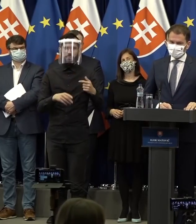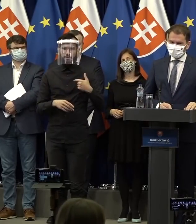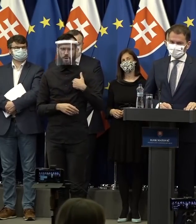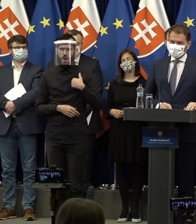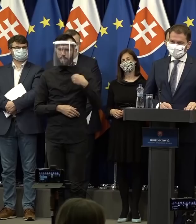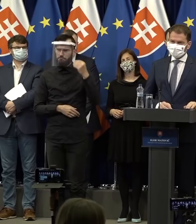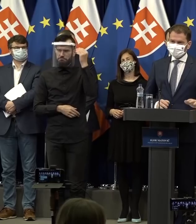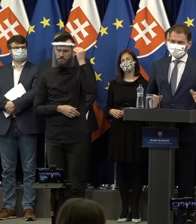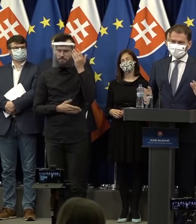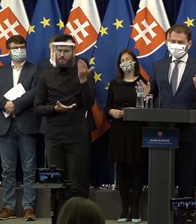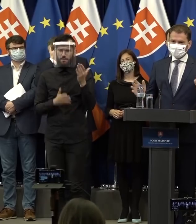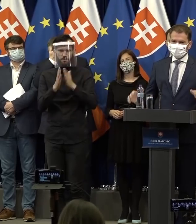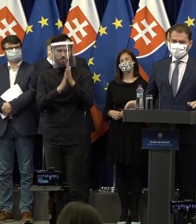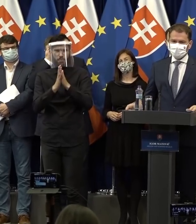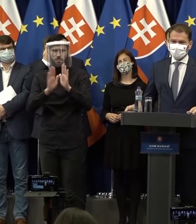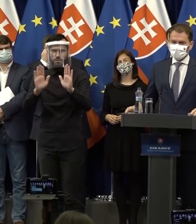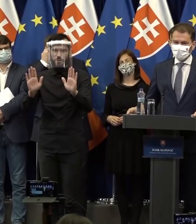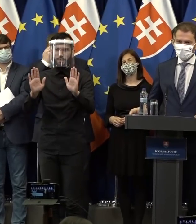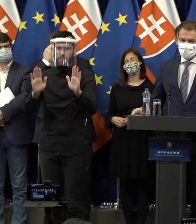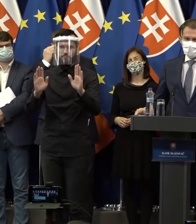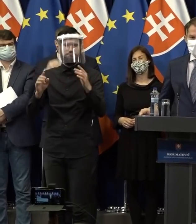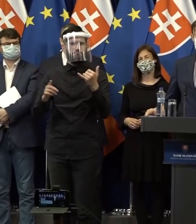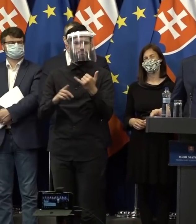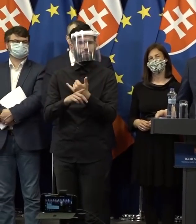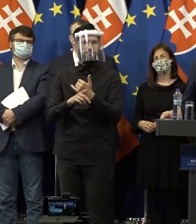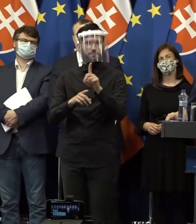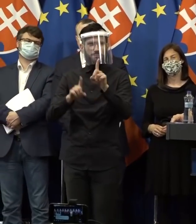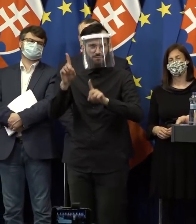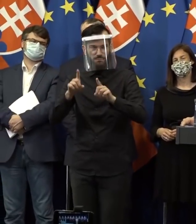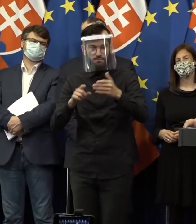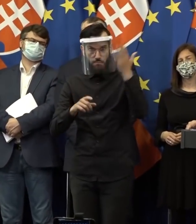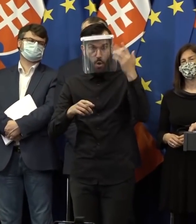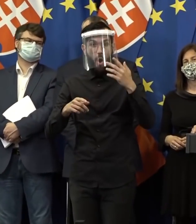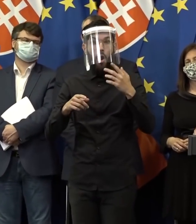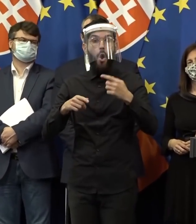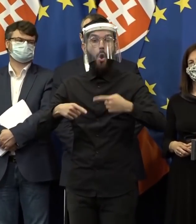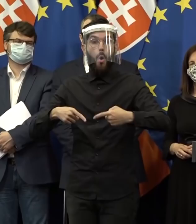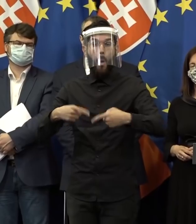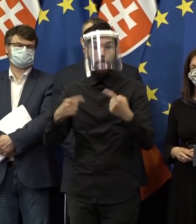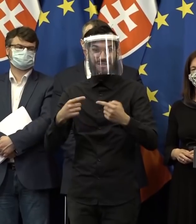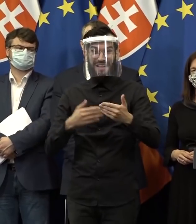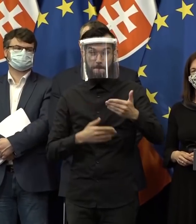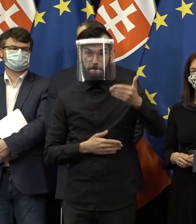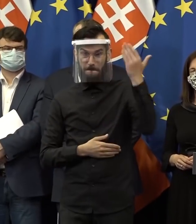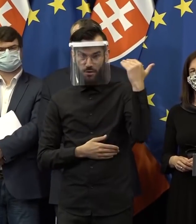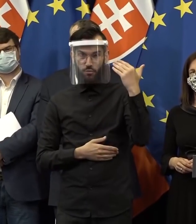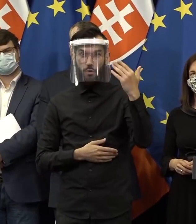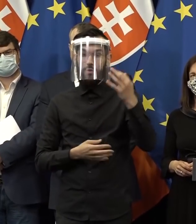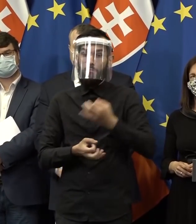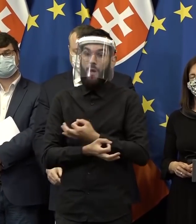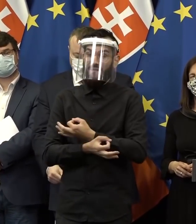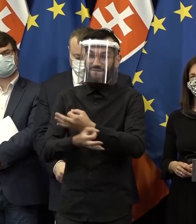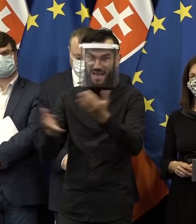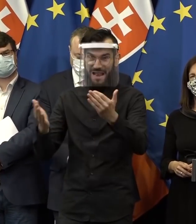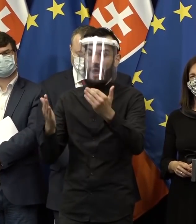nepamätám. Skúste ma prebrať z omylu, že by niekedy opozícia v minulosti, predtým, ako vláda z verejní